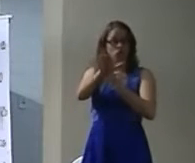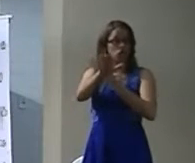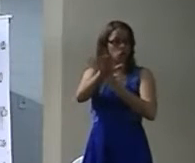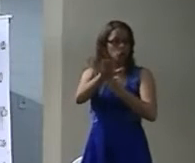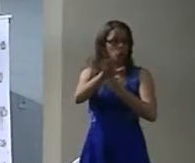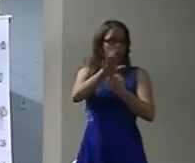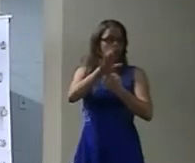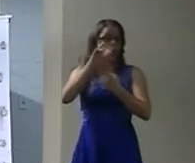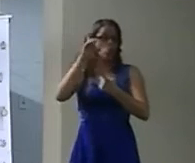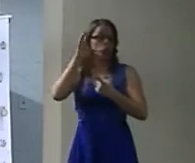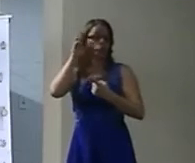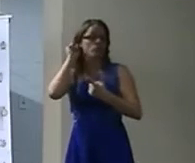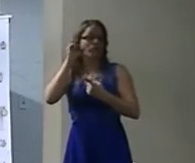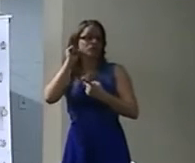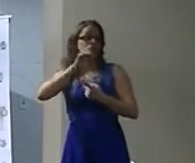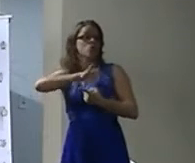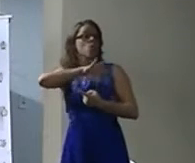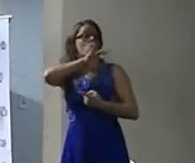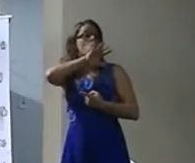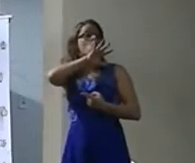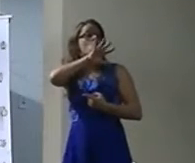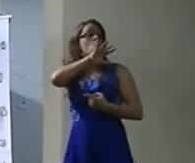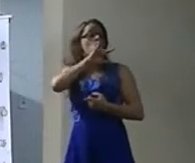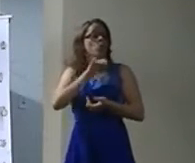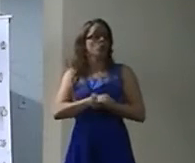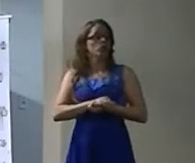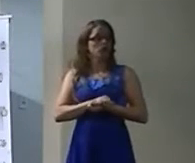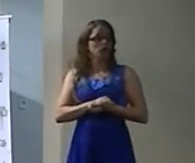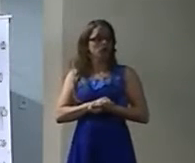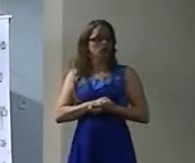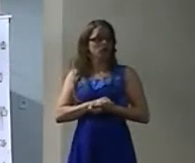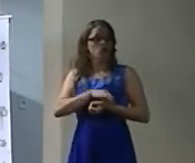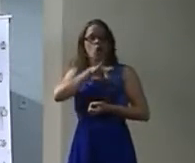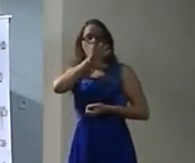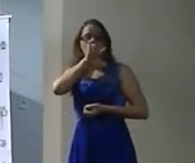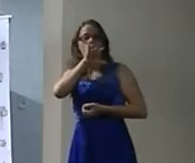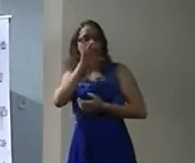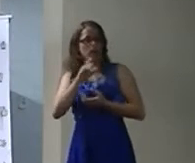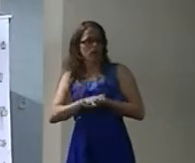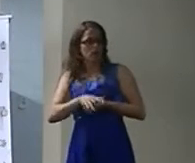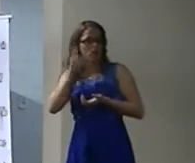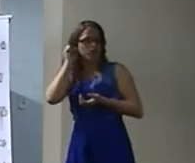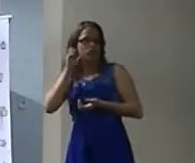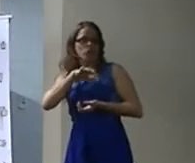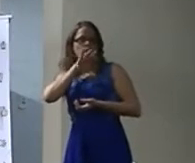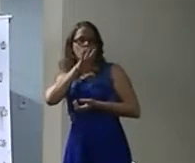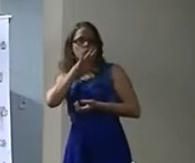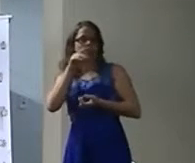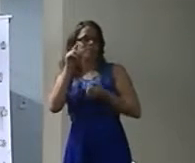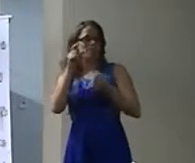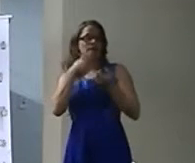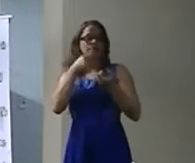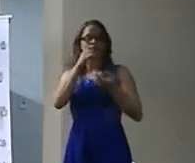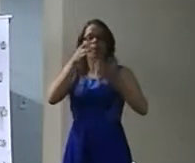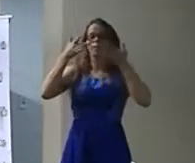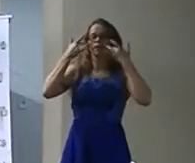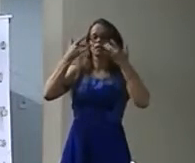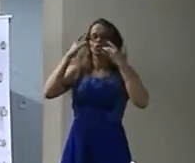Surda Perdeu a luva Não sou sapatinho Tudo bem Mas a Cinderela É surda O príncipe É